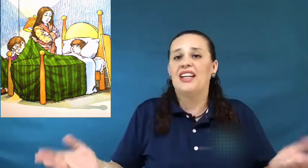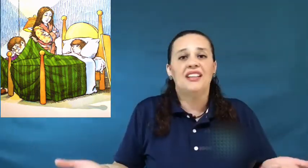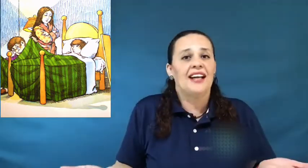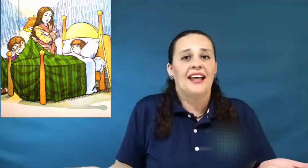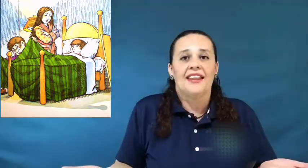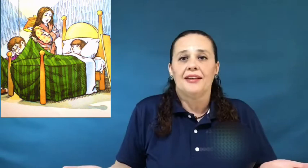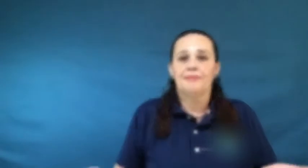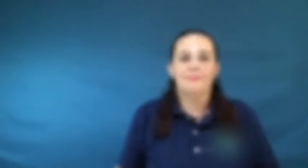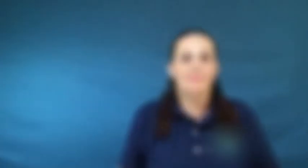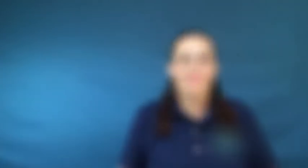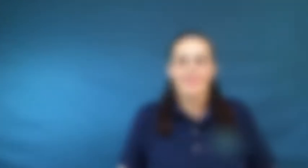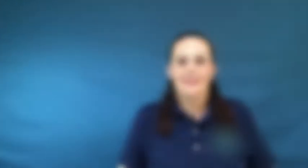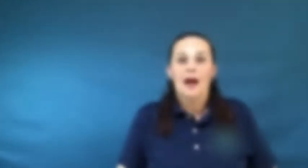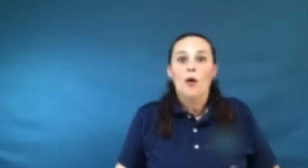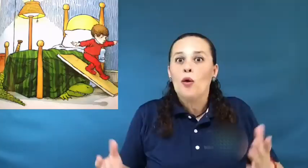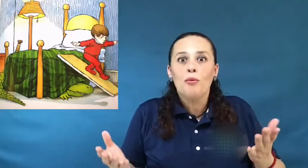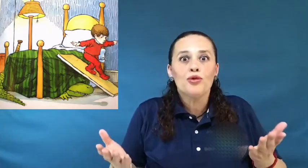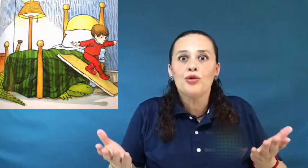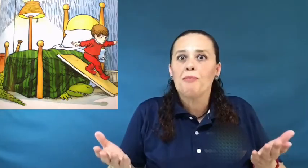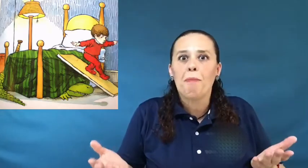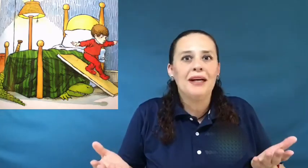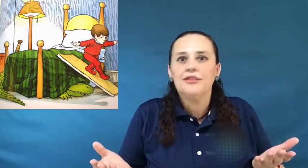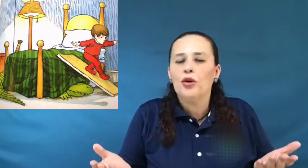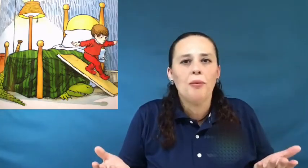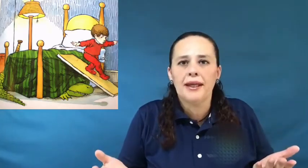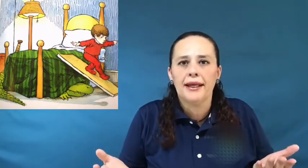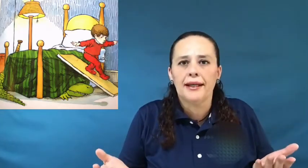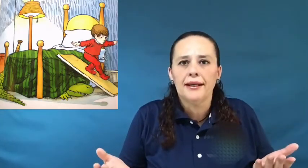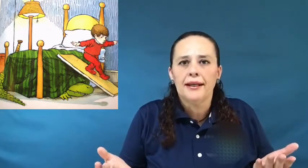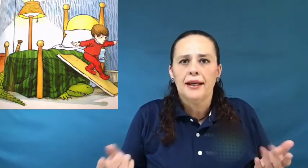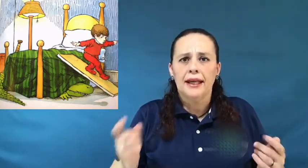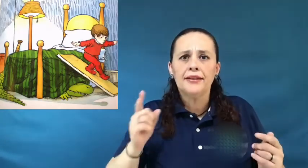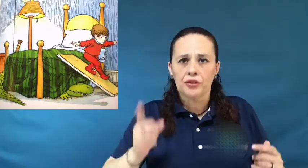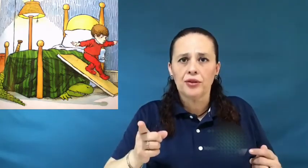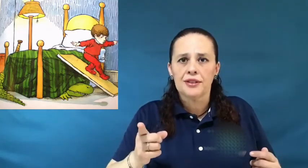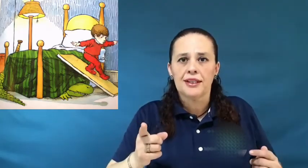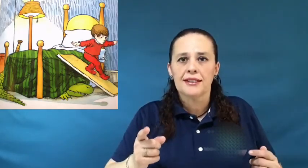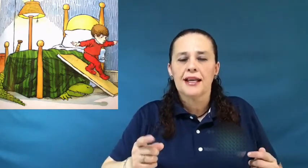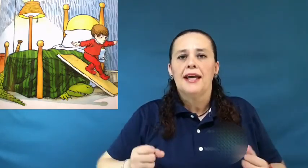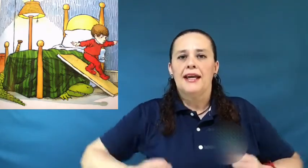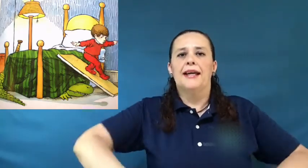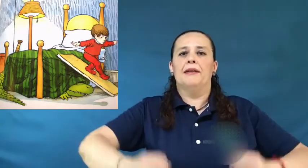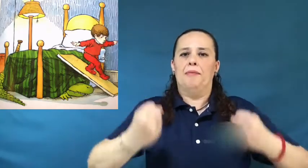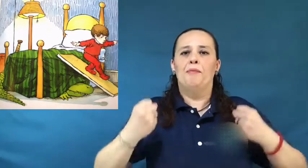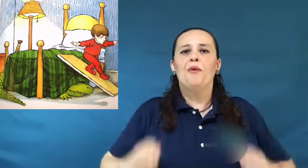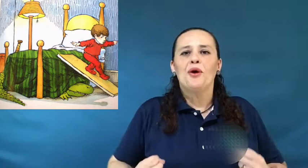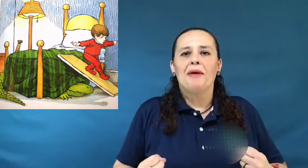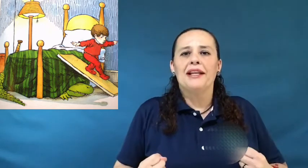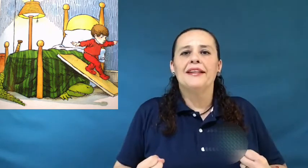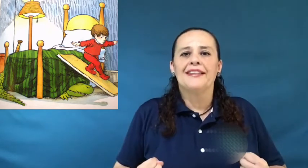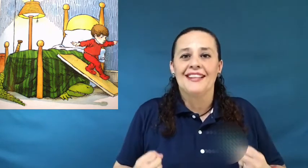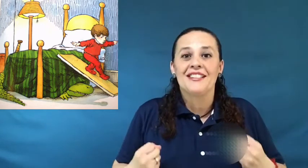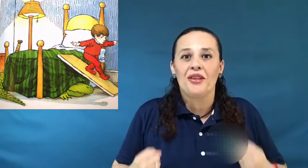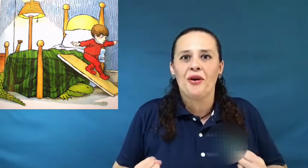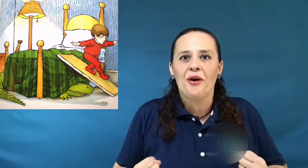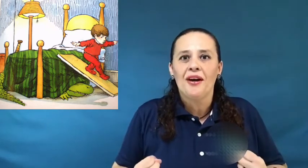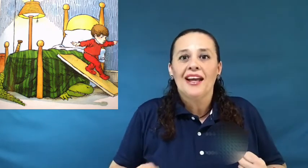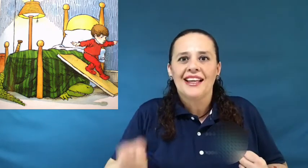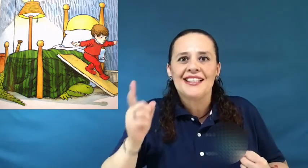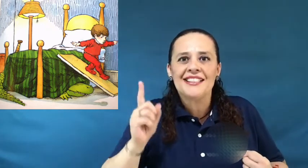nada. Como sus papás no lo veían, entonces el muy valiente decidió que se